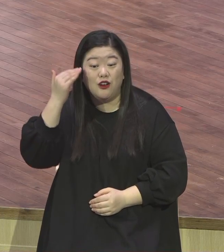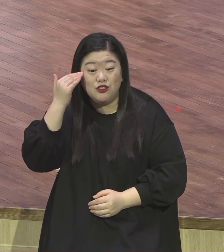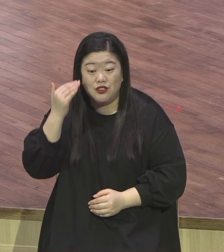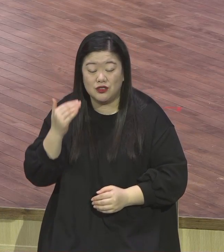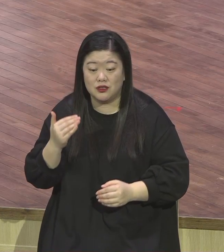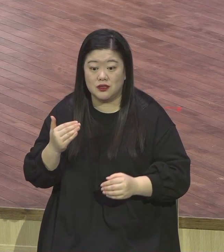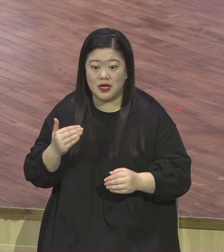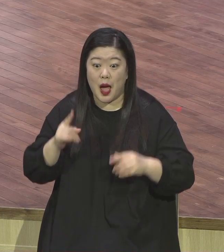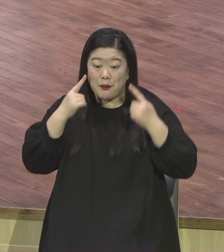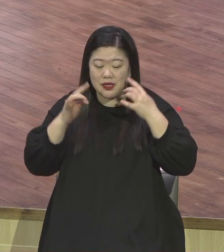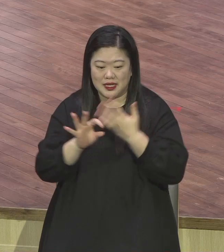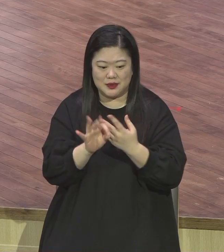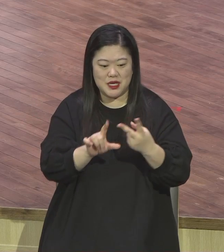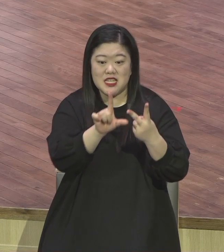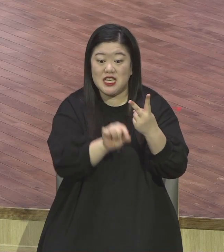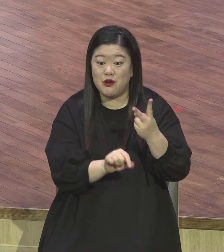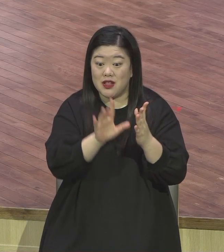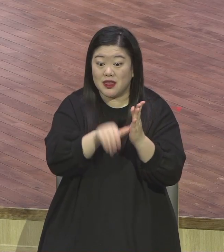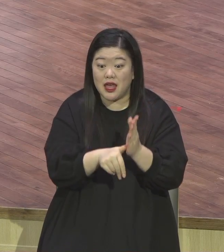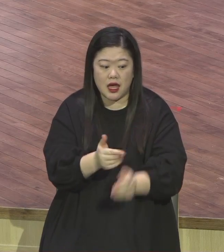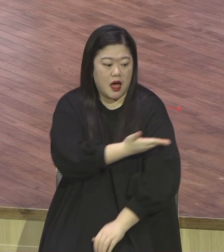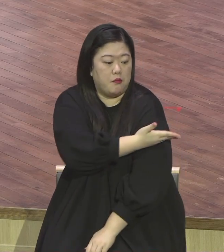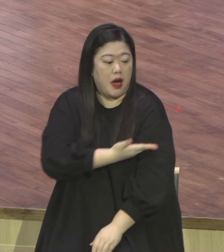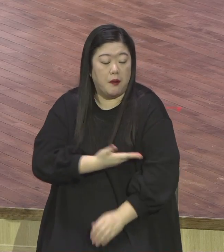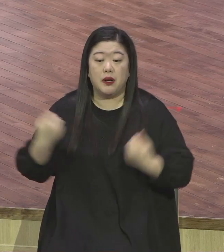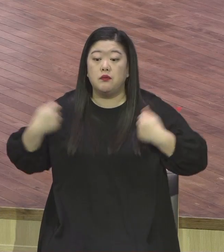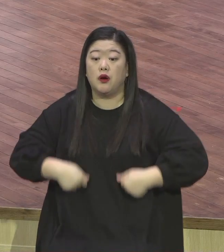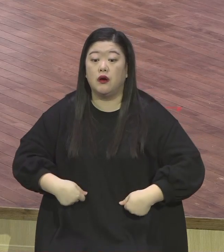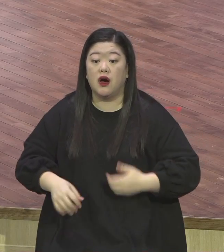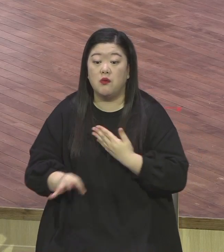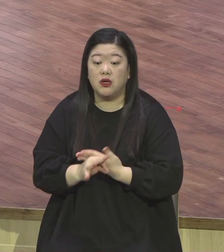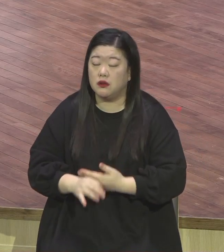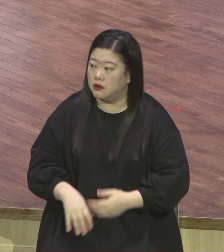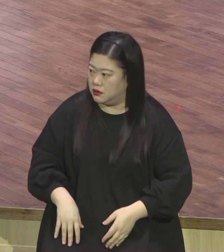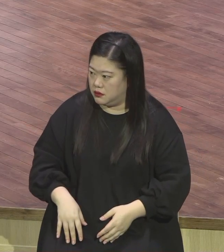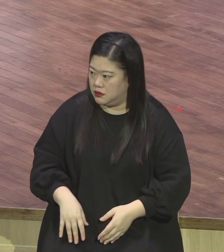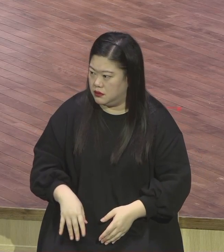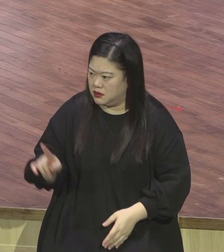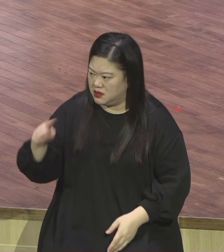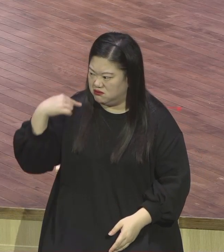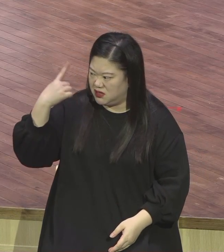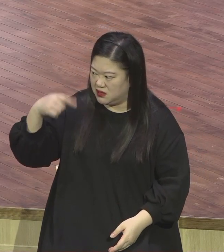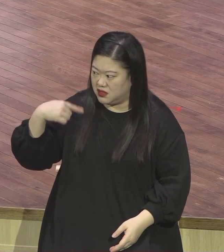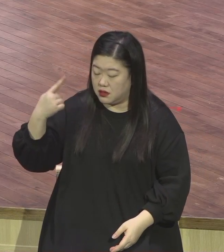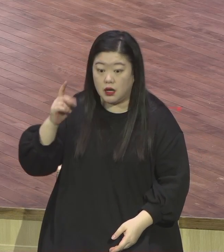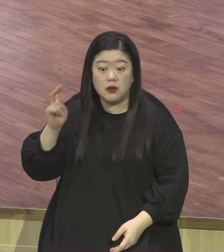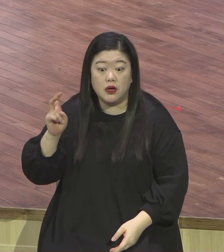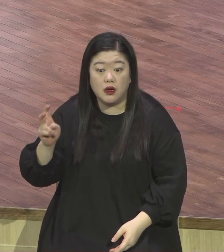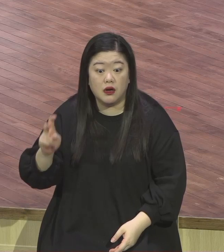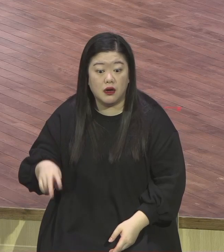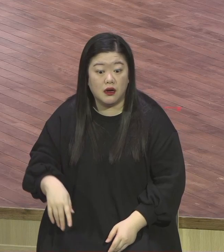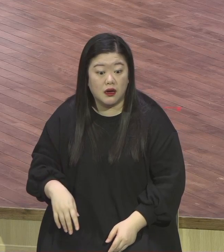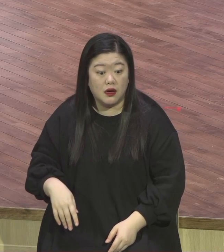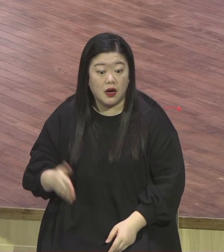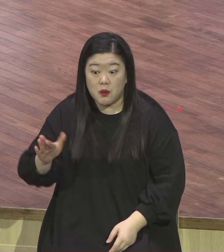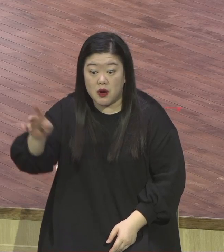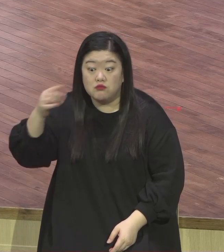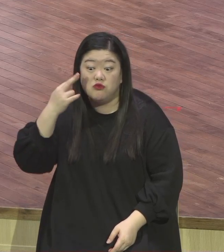돌았구나 그러죠 저거 돌았네 겨울에 어떻게 저를 한여름 옷 입고 돌아다녀